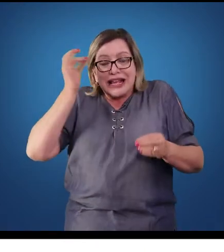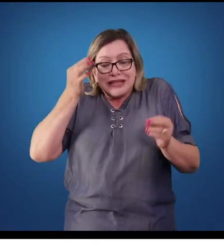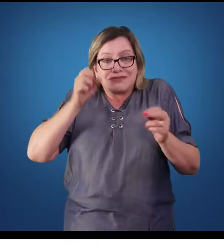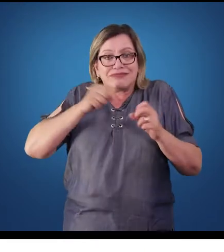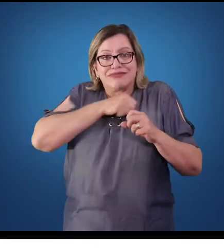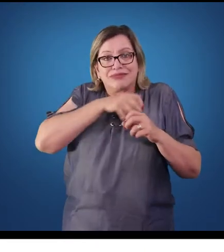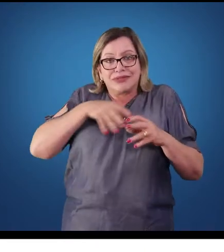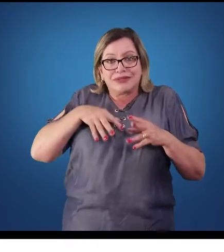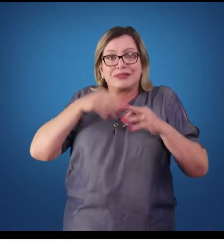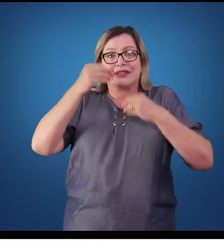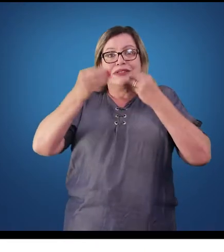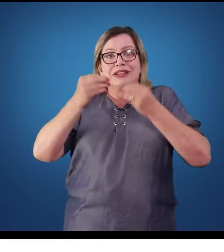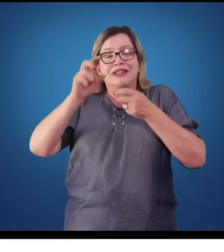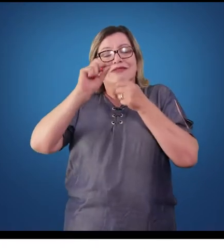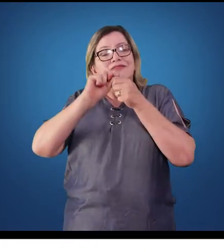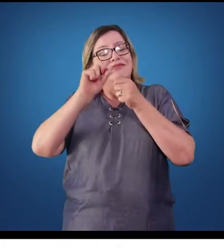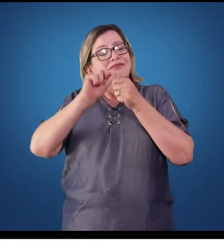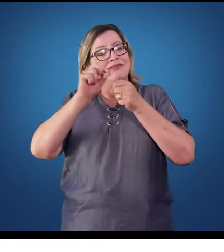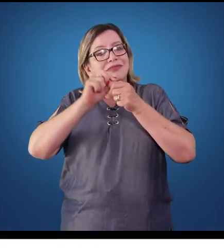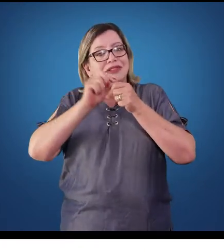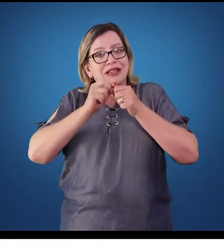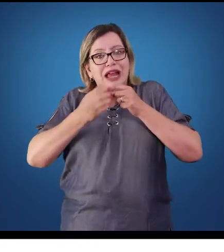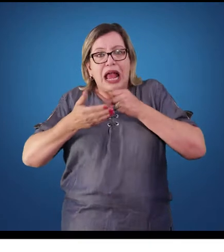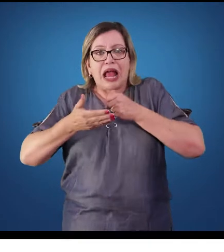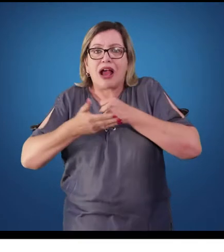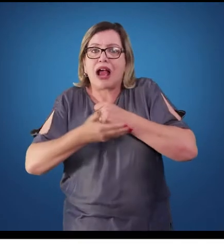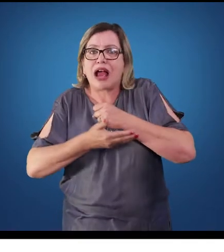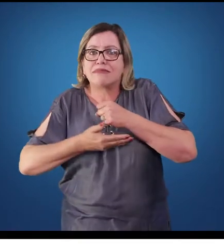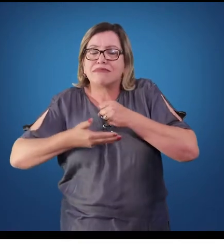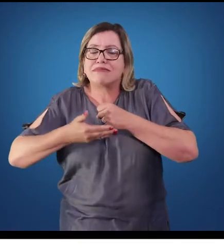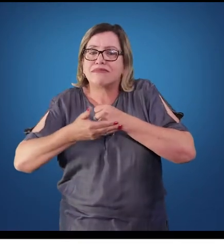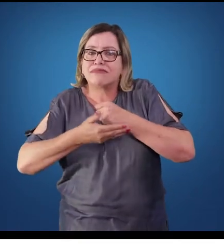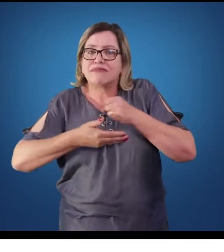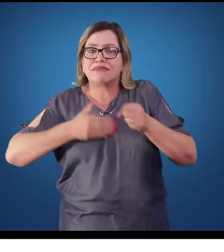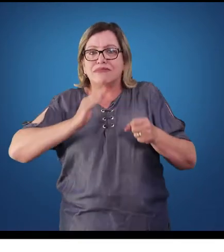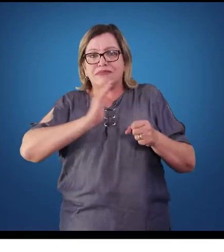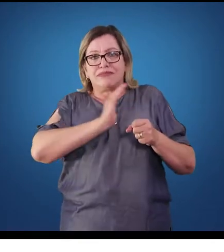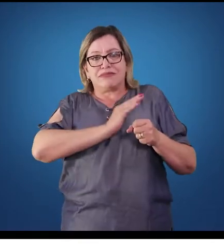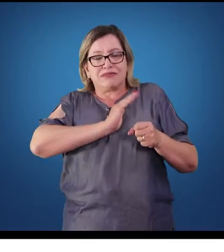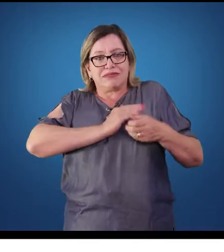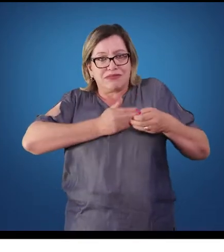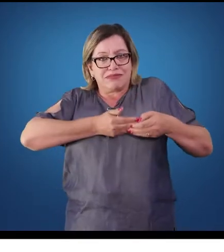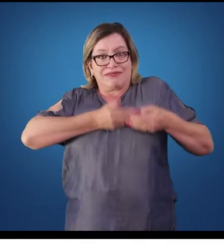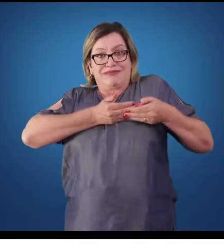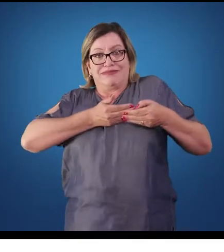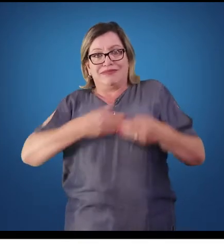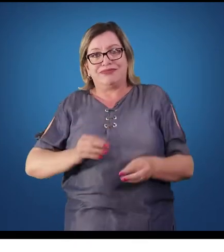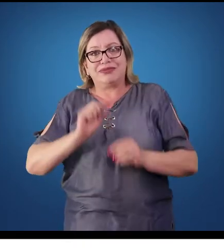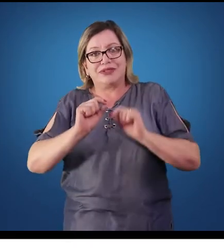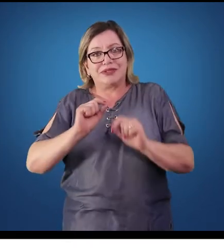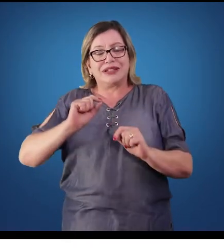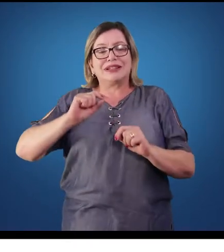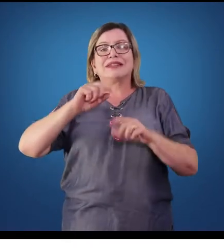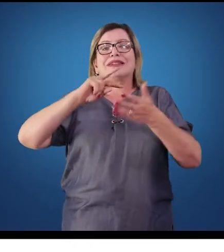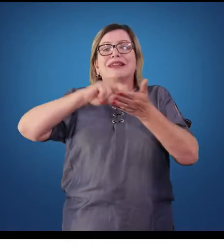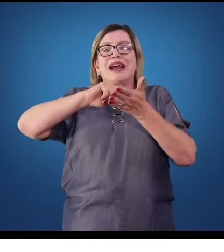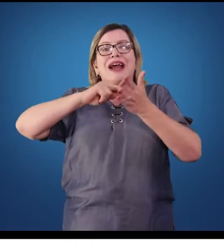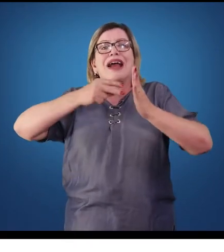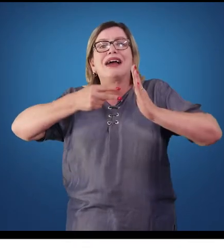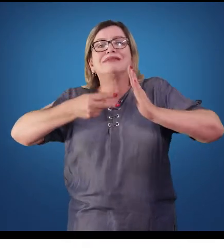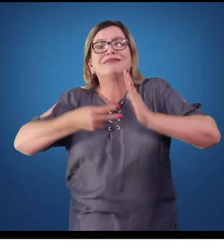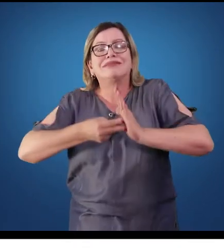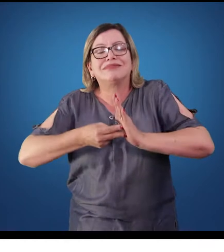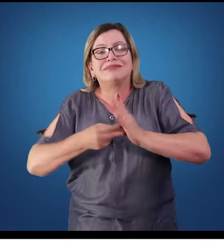as fibras de Purkinje, que fazem a base do coração para cima. O que isso significa? Isso